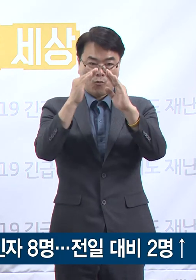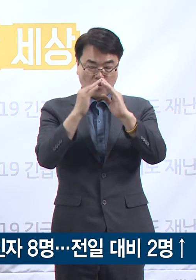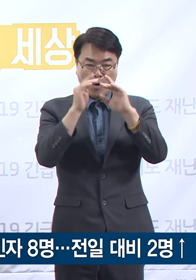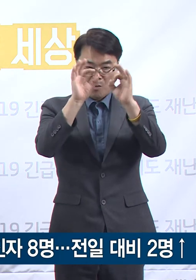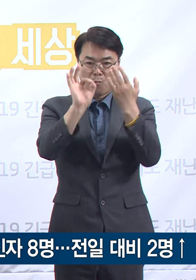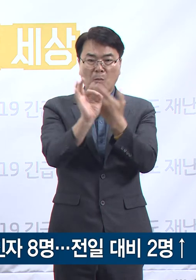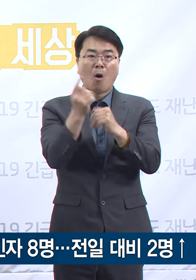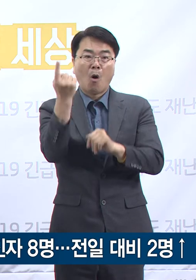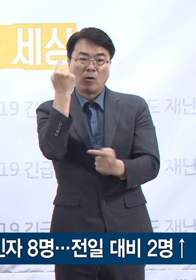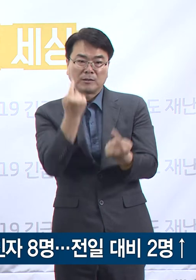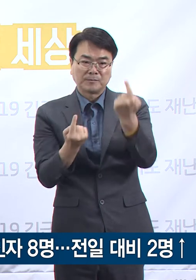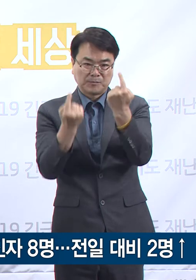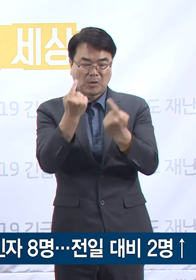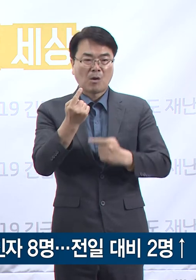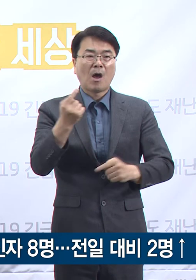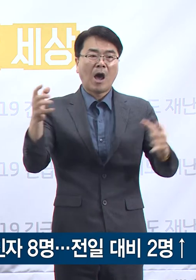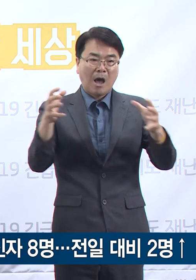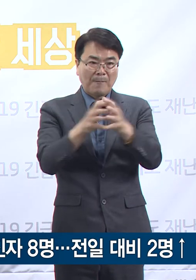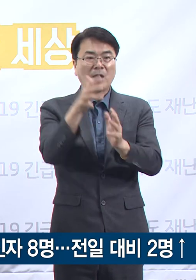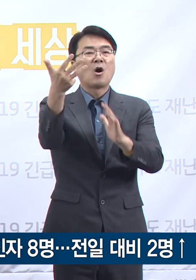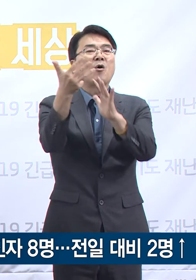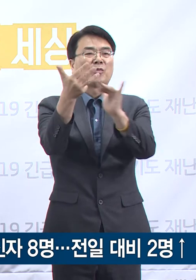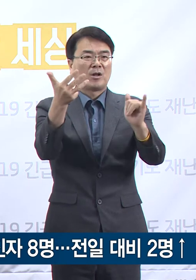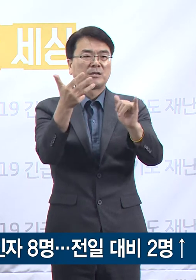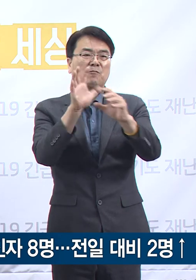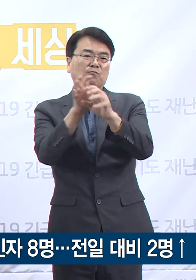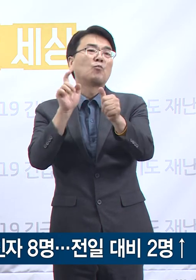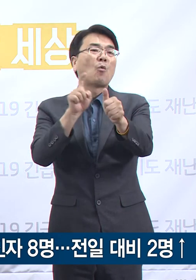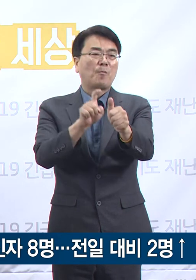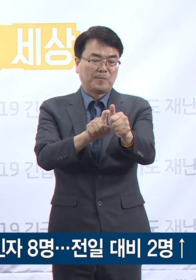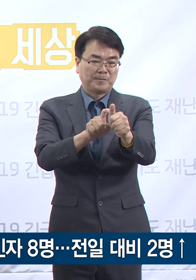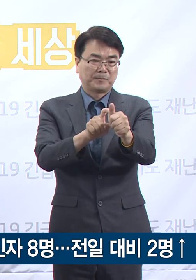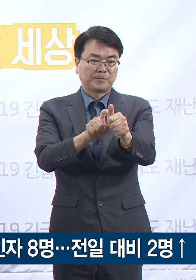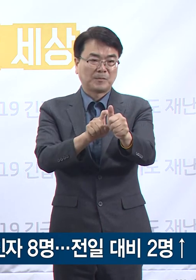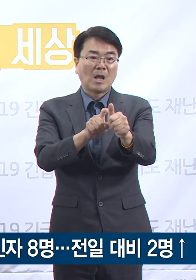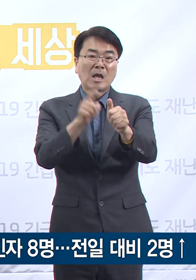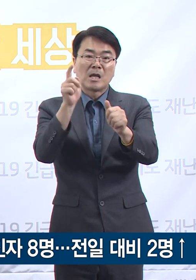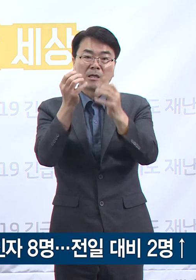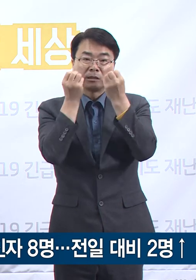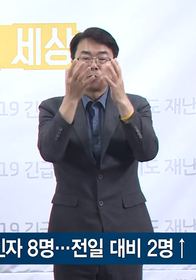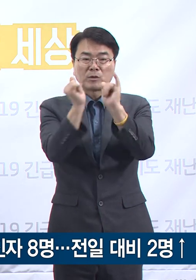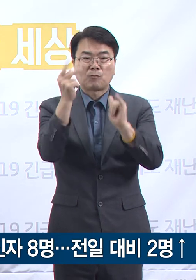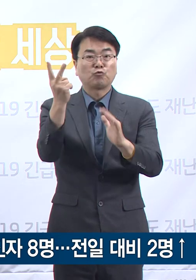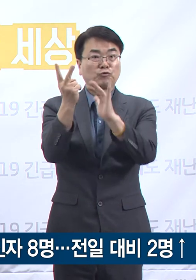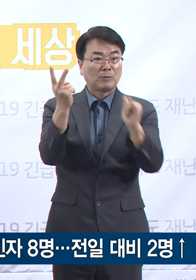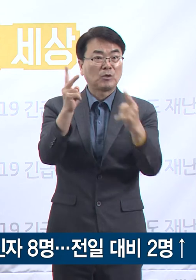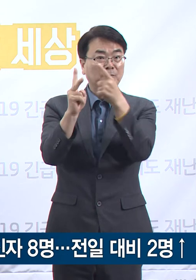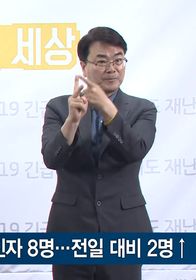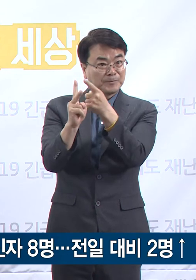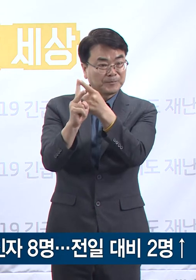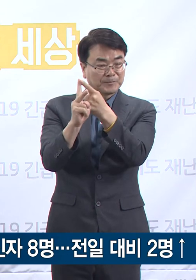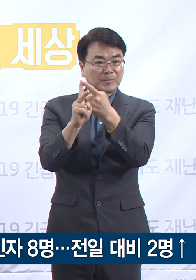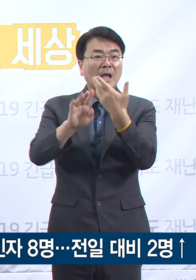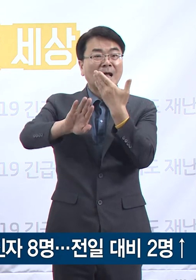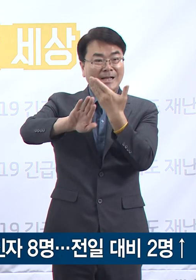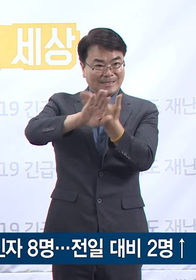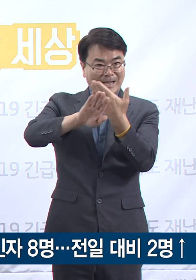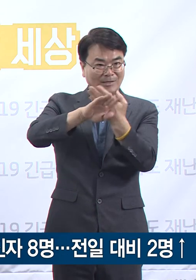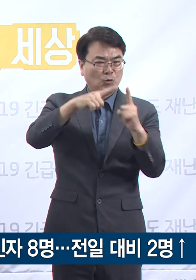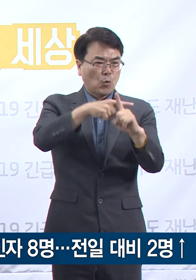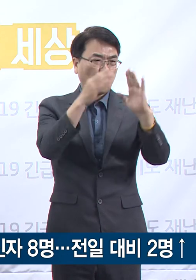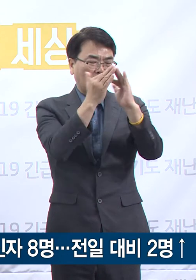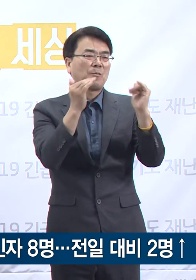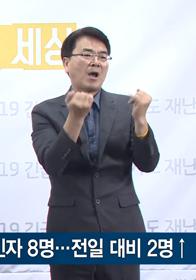대비 2명이 증가한 총 8명입니다. 신규 확진자 중 1명은 기확진된 서울 왕성교회 교인 2명과